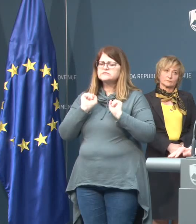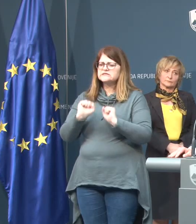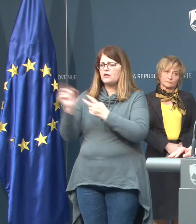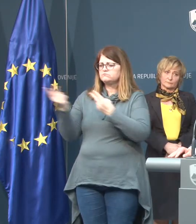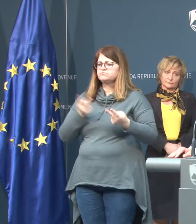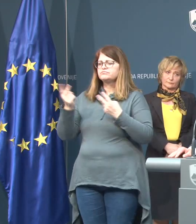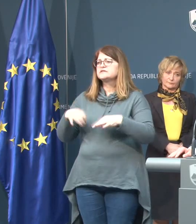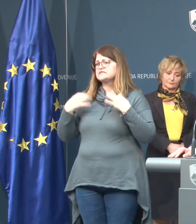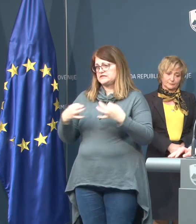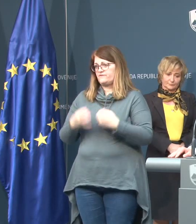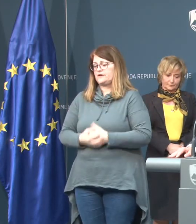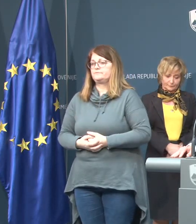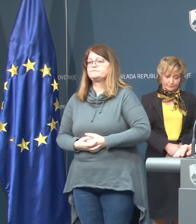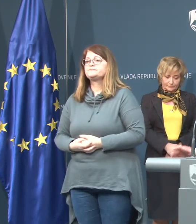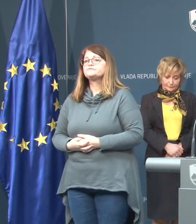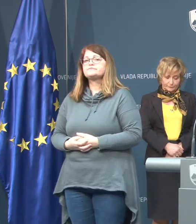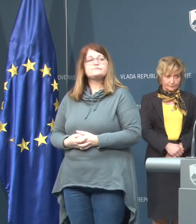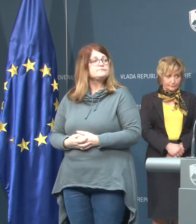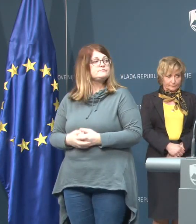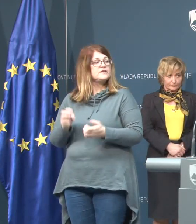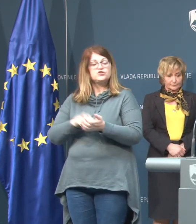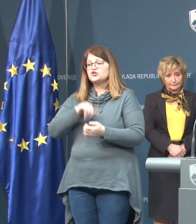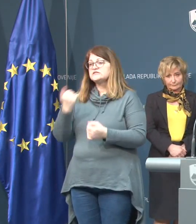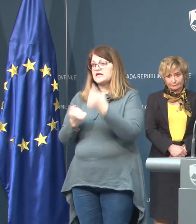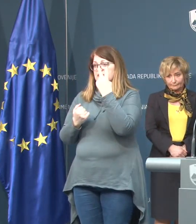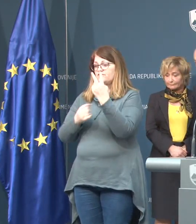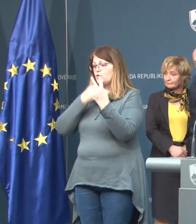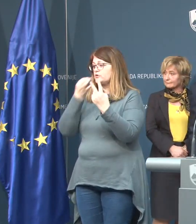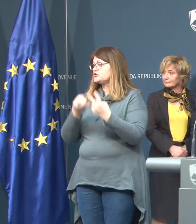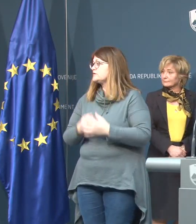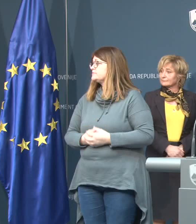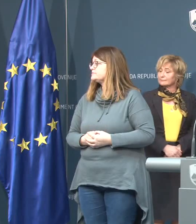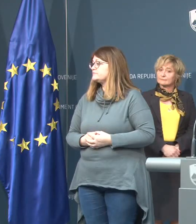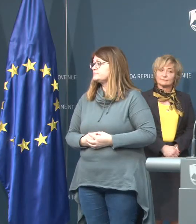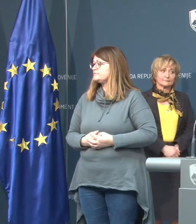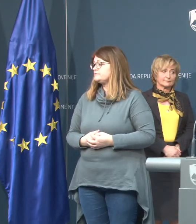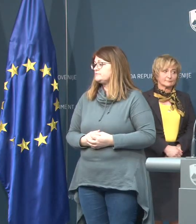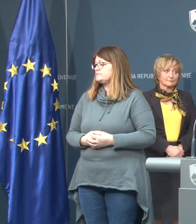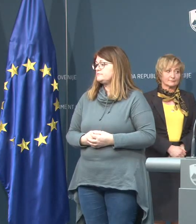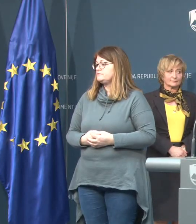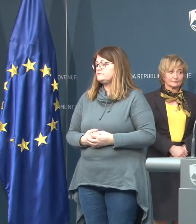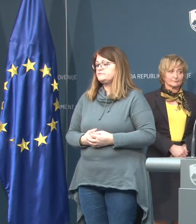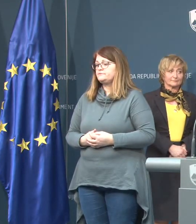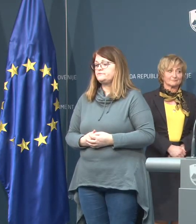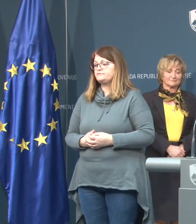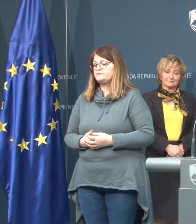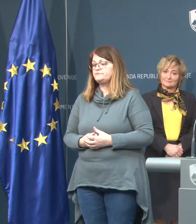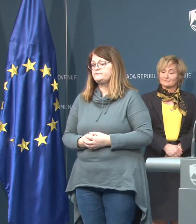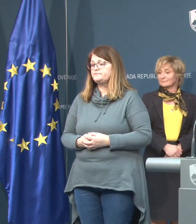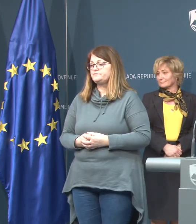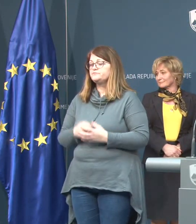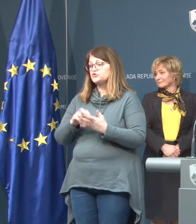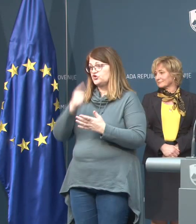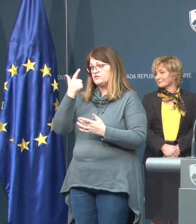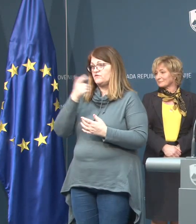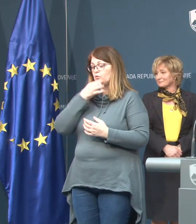oskrbo za zdravili. Še zadnji bil vprašanje, sebe Slovenija in zanet, čaka tam, potem bomo v počasti zaključili,